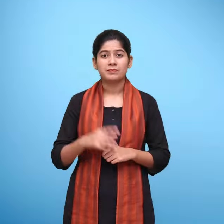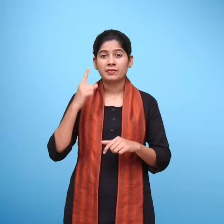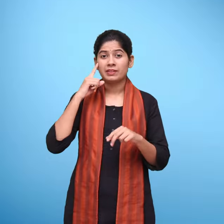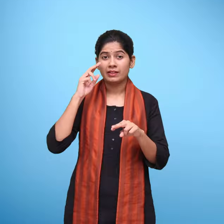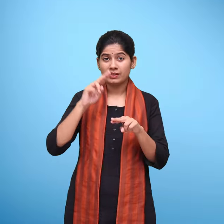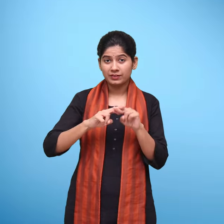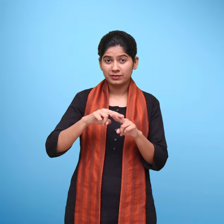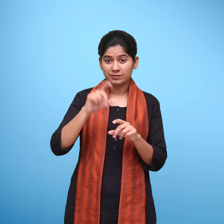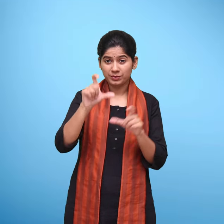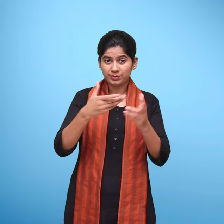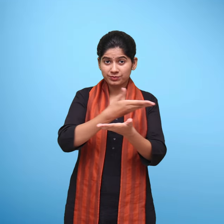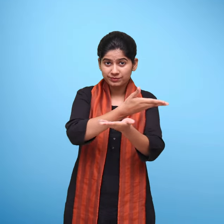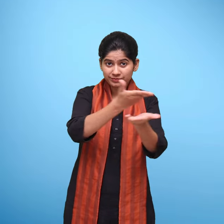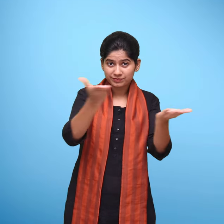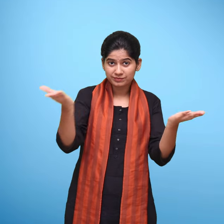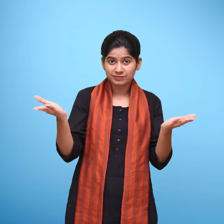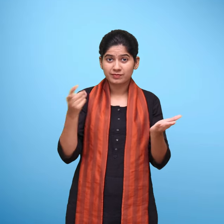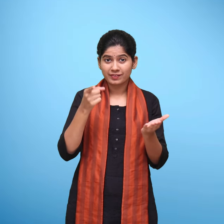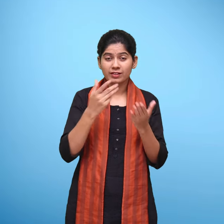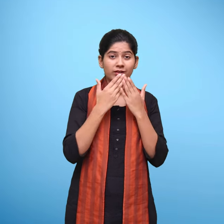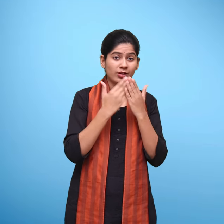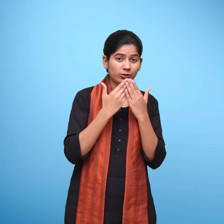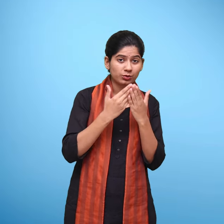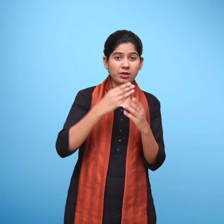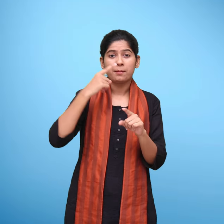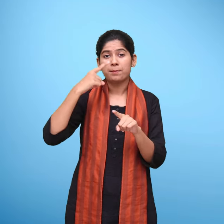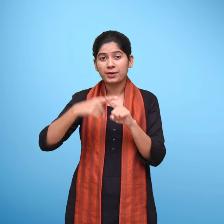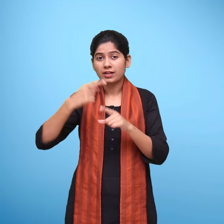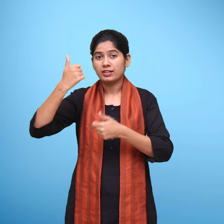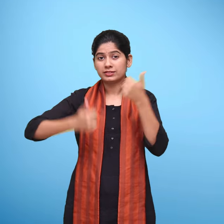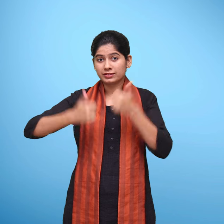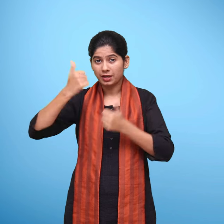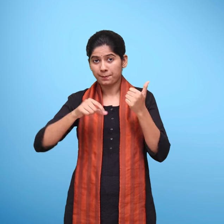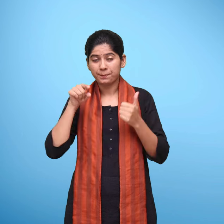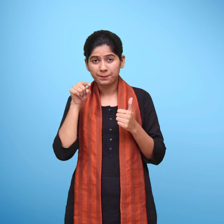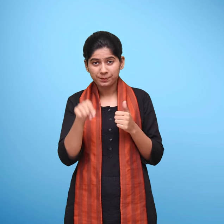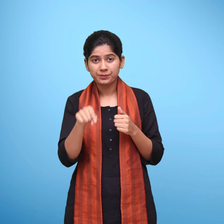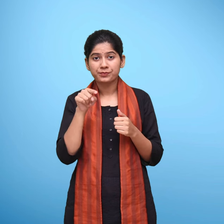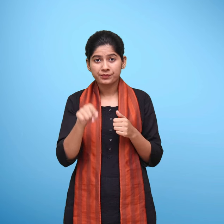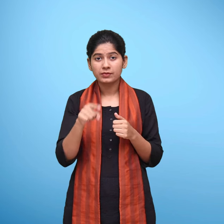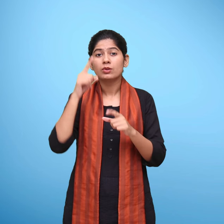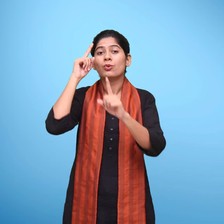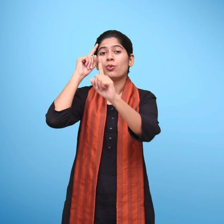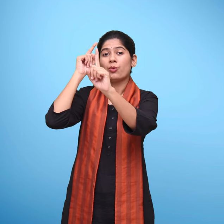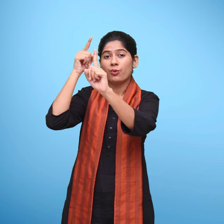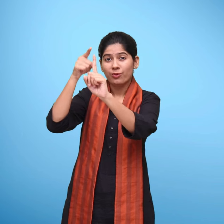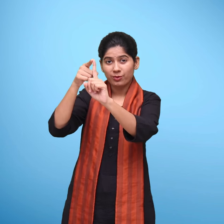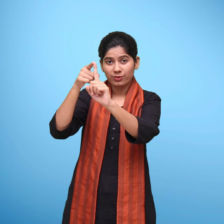अगर आप पढ़ाई एवं परीक्षा, करियर, नीजी